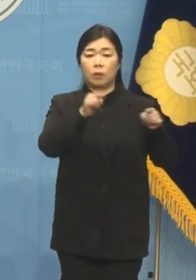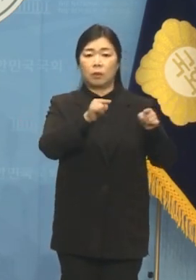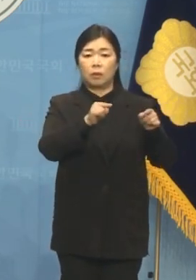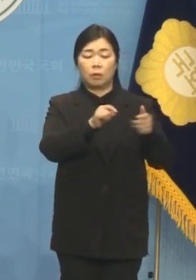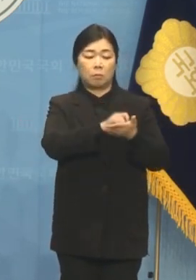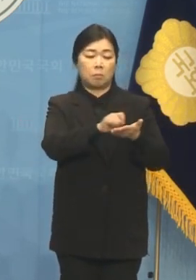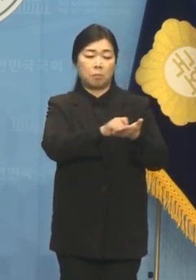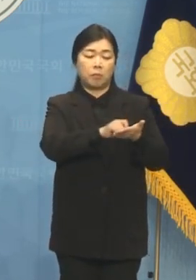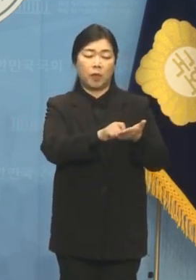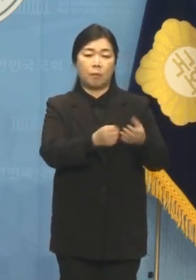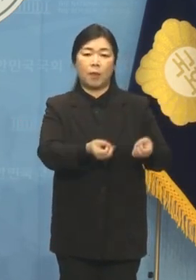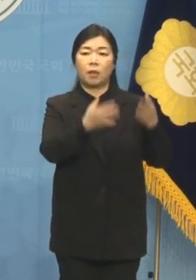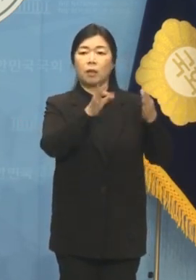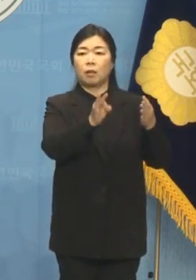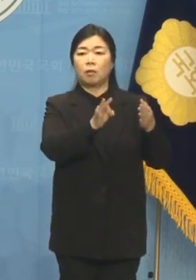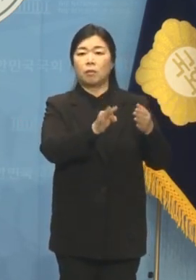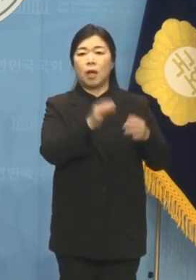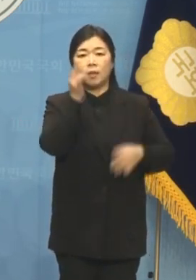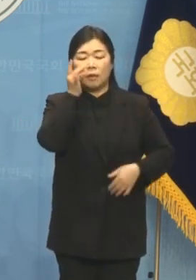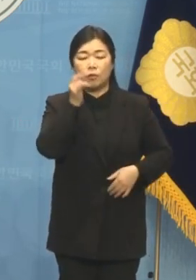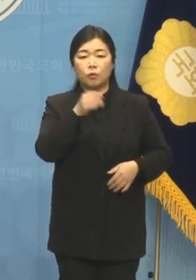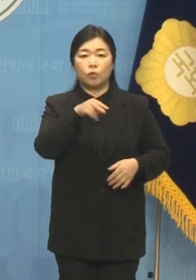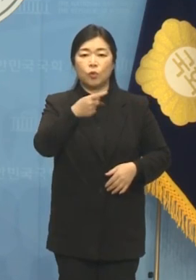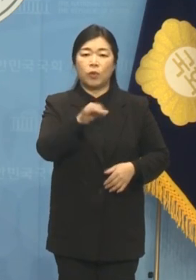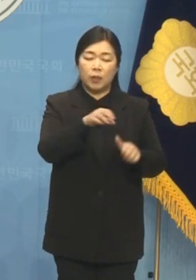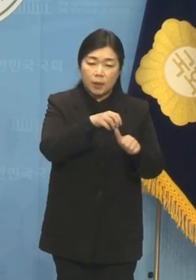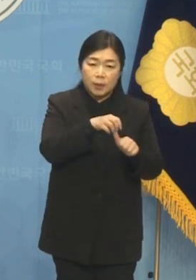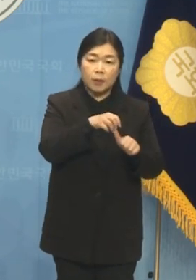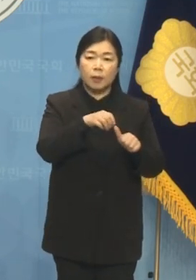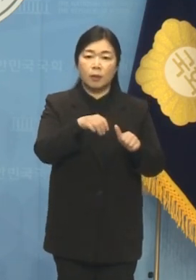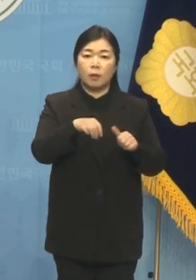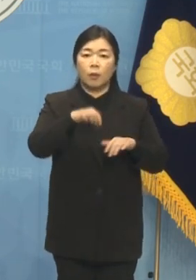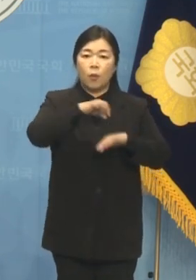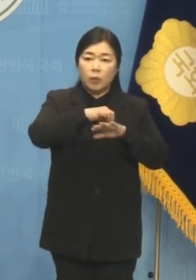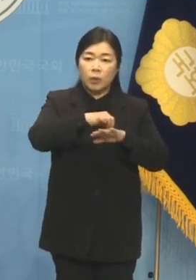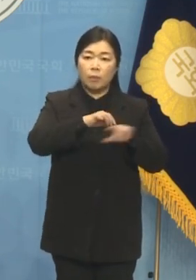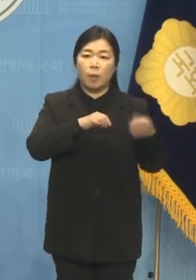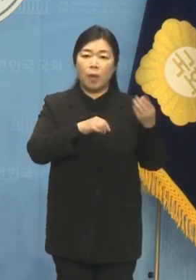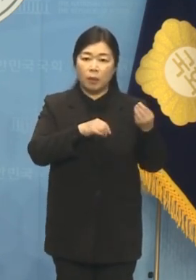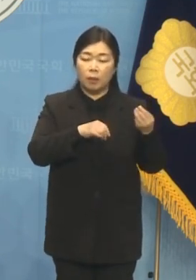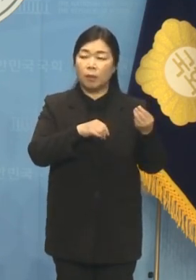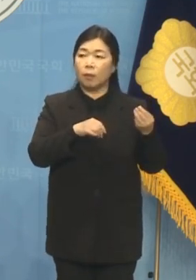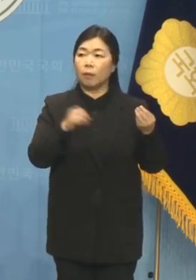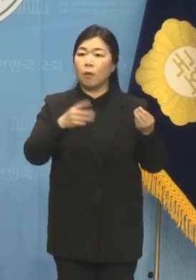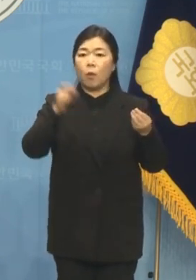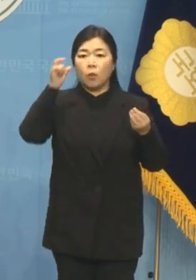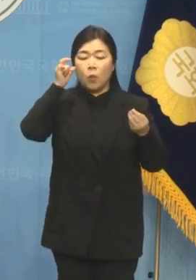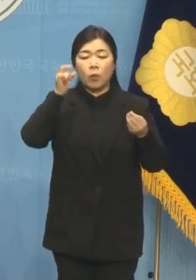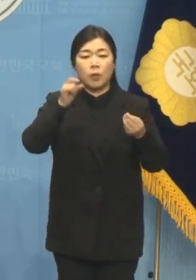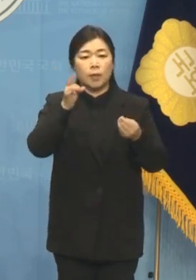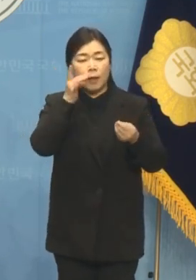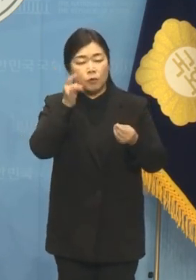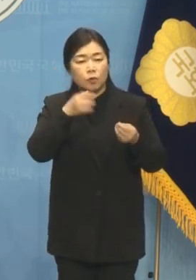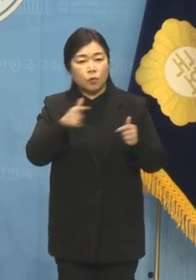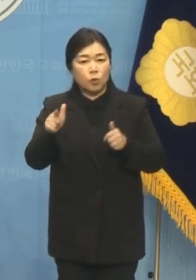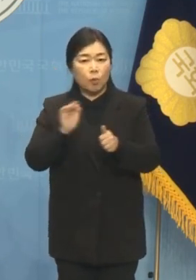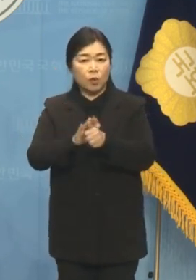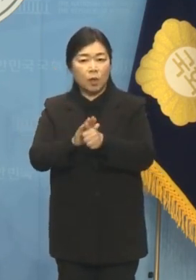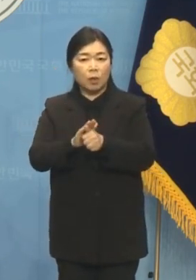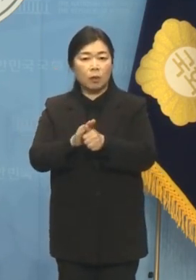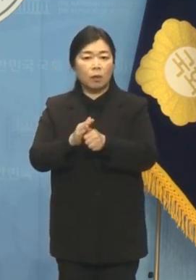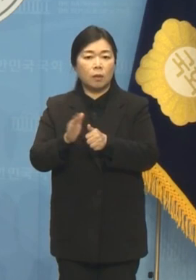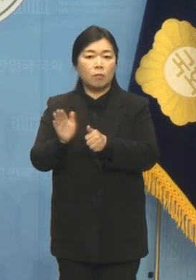파티대금, 양주, 송이, 고기 100만, 소고기 양주 등과 보좌관